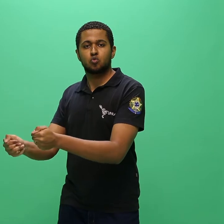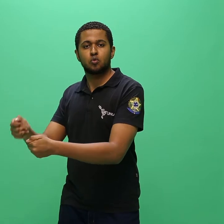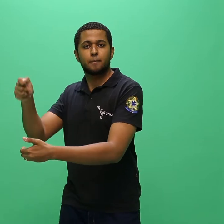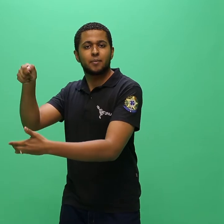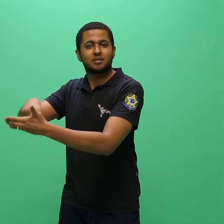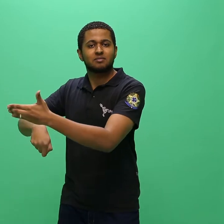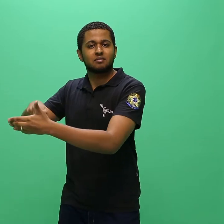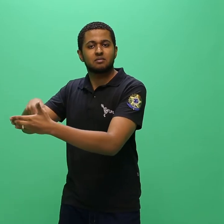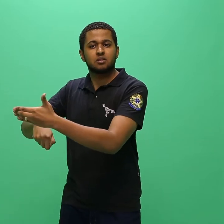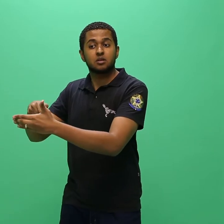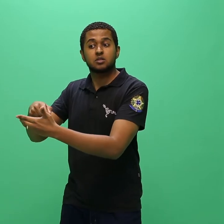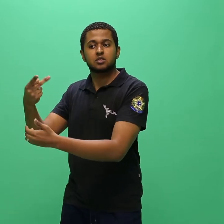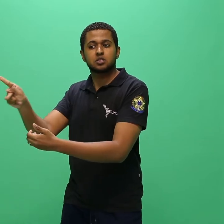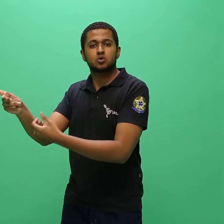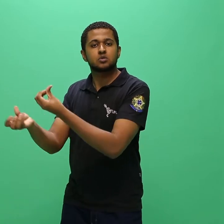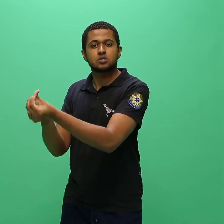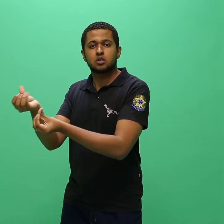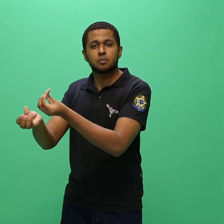ingresso na nova carreira.